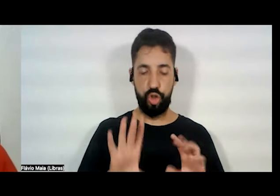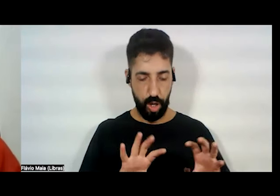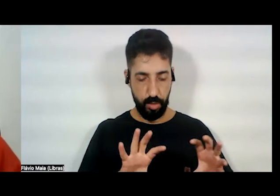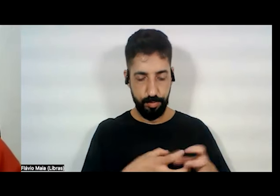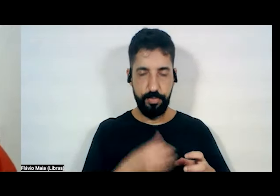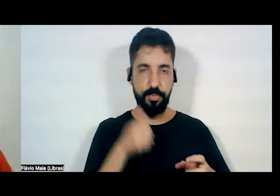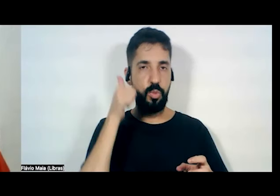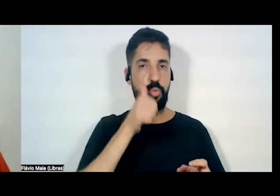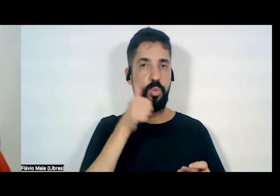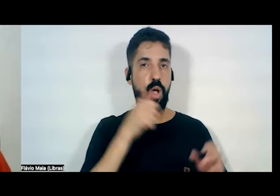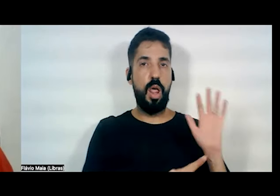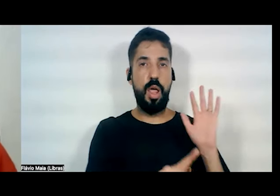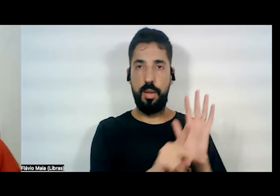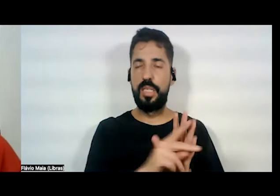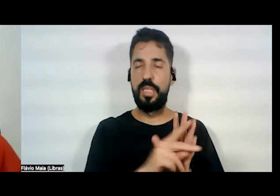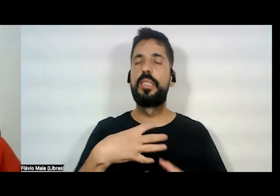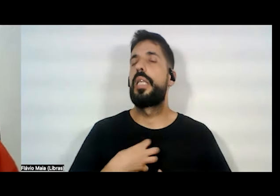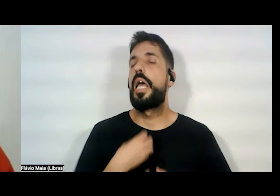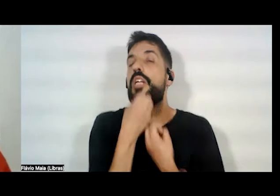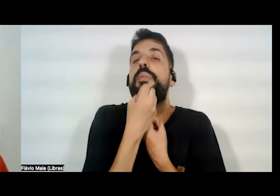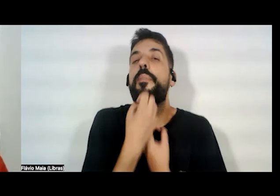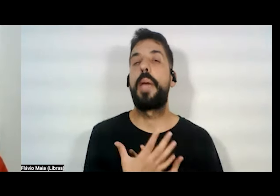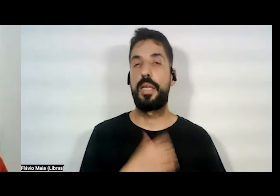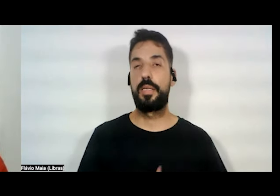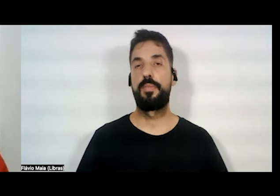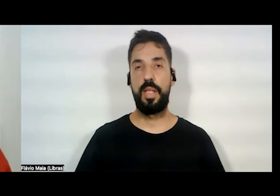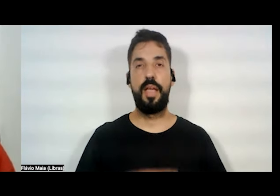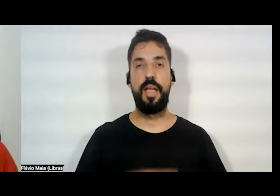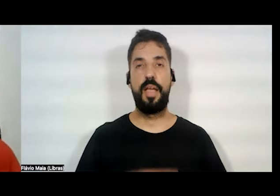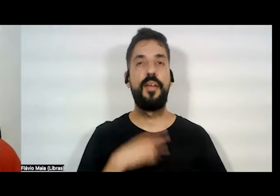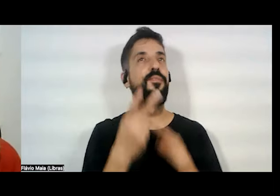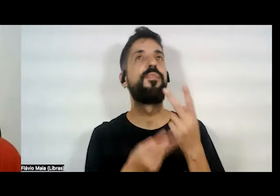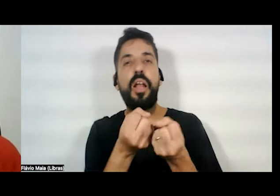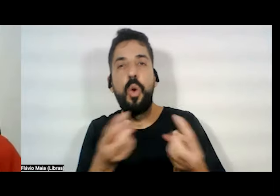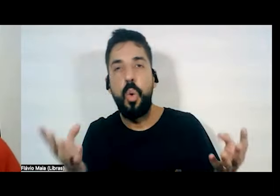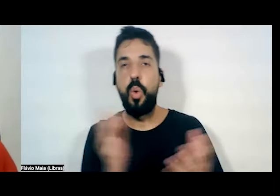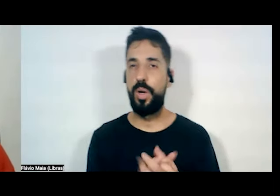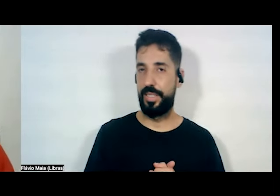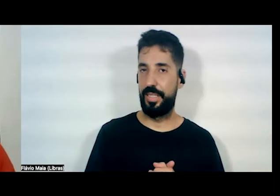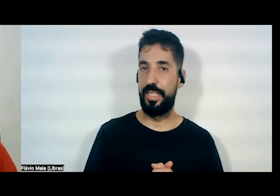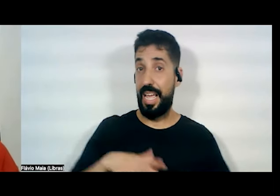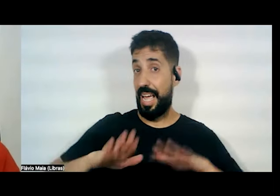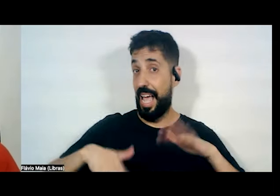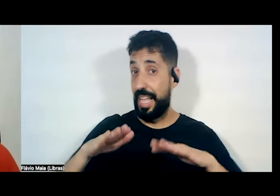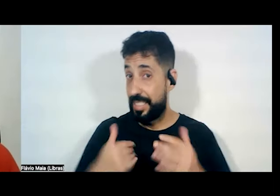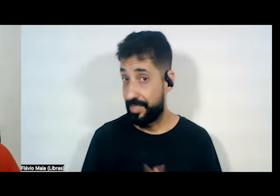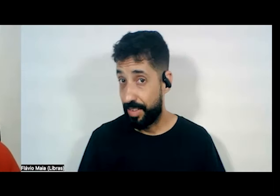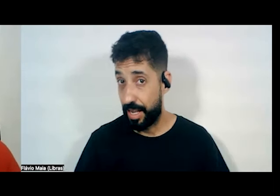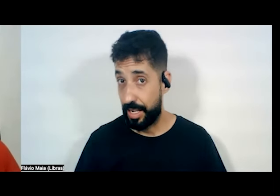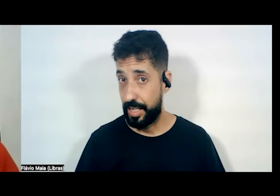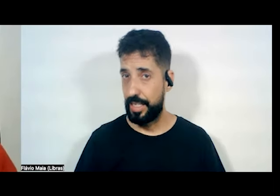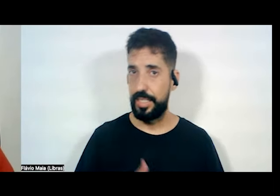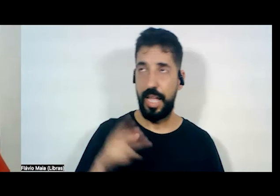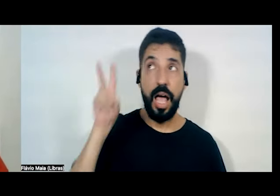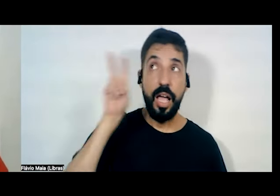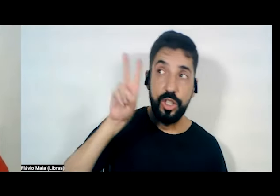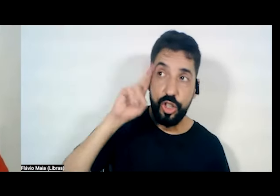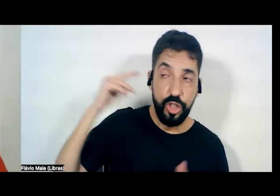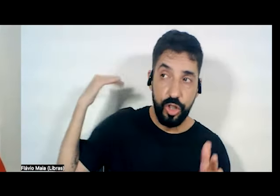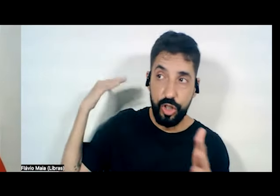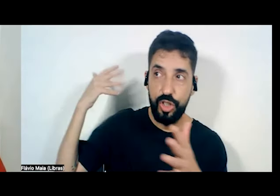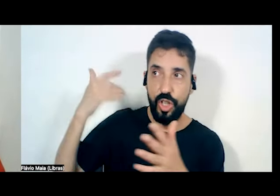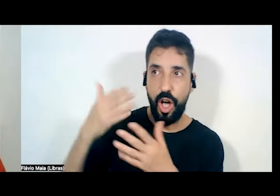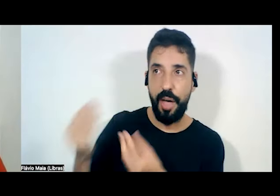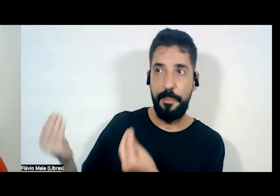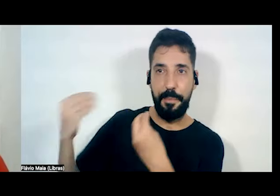A gente se sente bem, a gente fala sobre as coisas que às vezes, sabe, a história nos deixou intimidadas